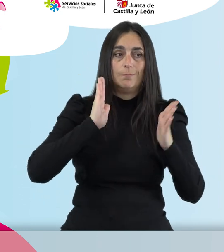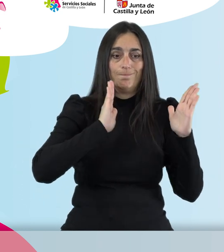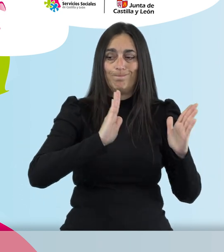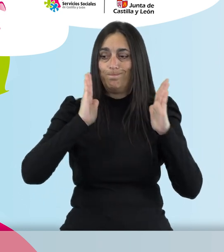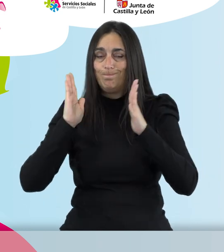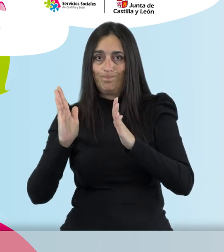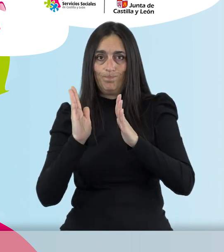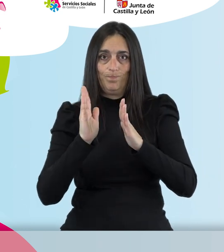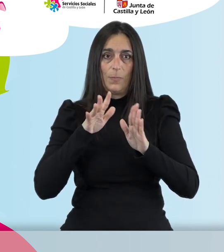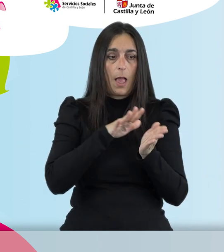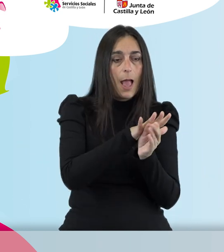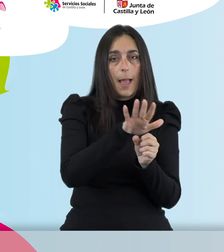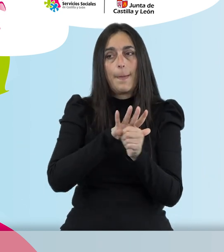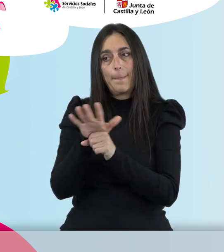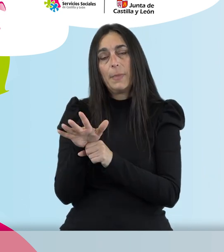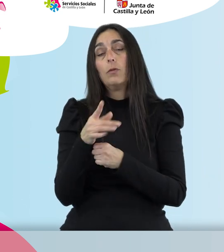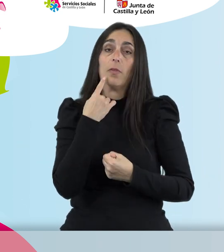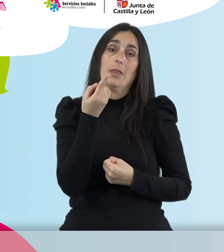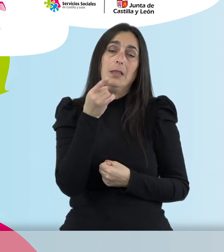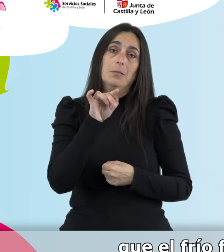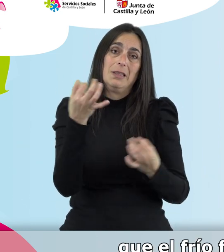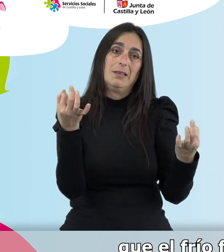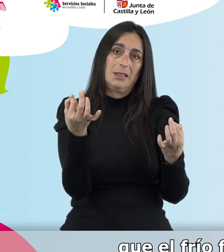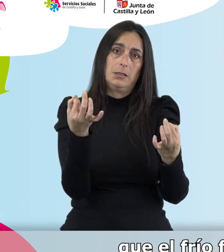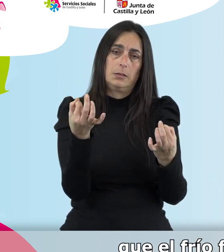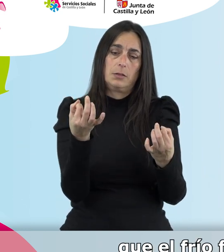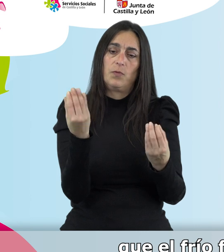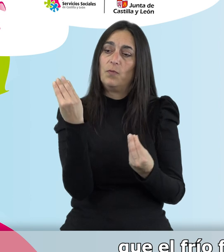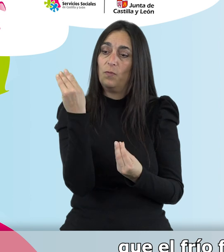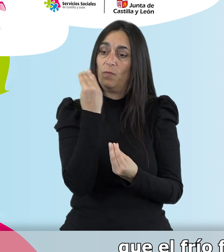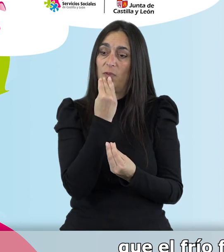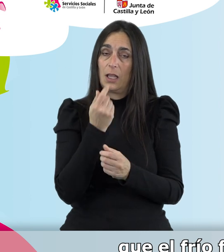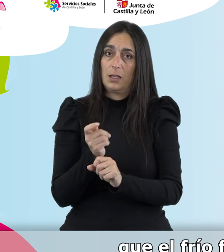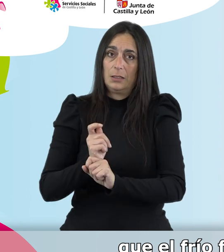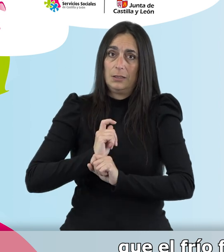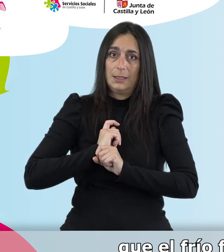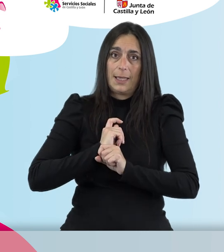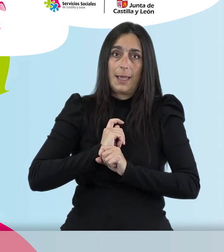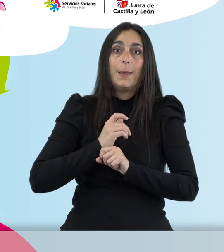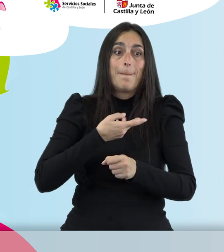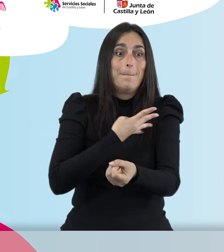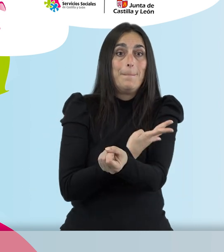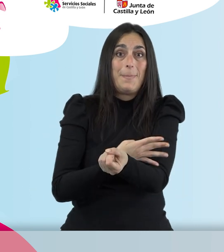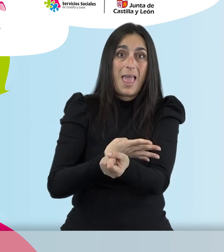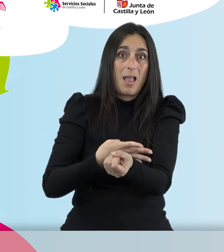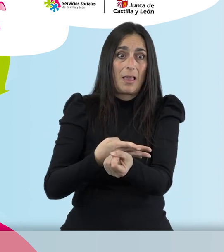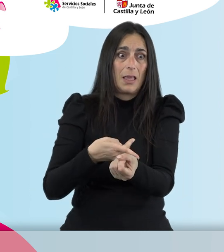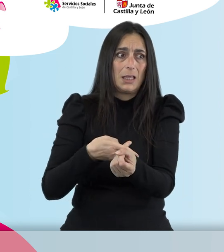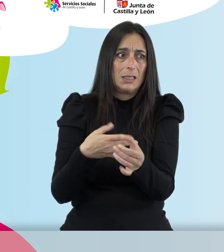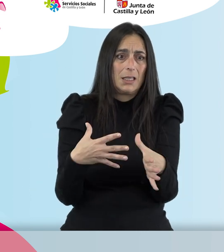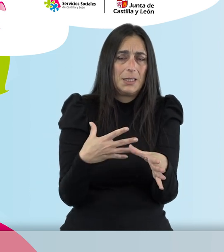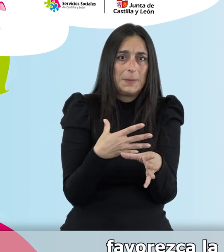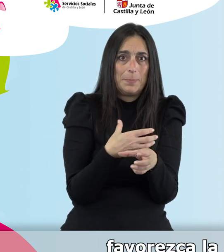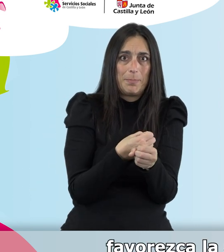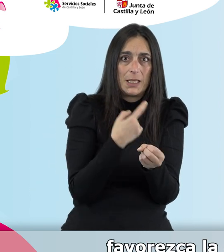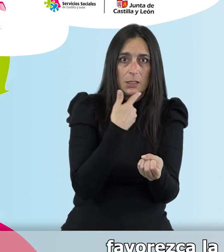aspectos. Y hay que decir también que el frío favorece que las plaquetas se agrupen y que se espesen y,